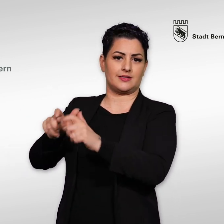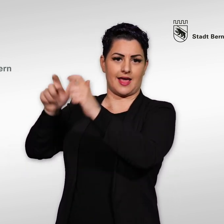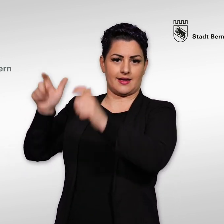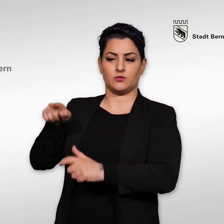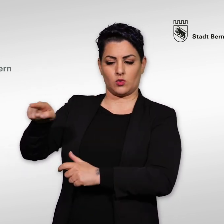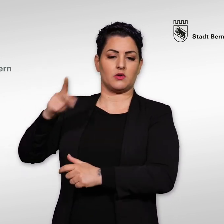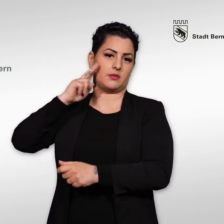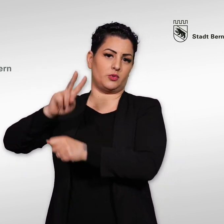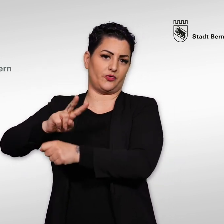eingereicht werden.